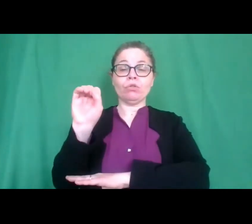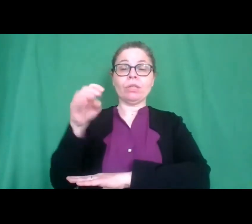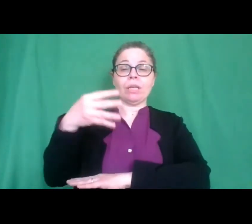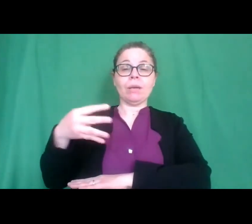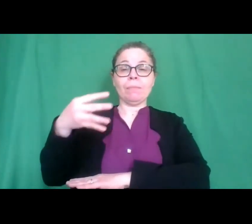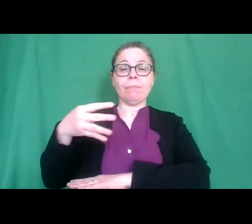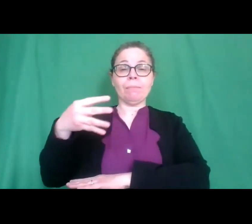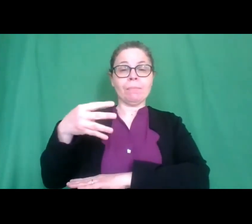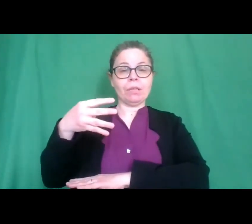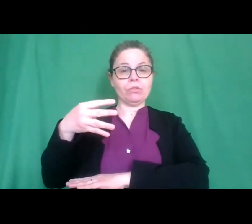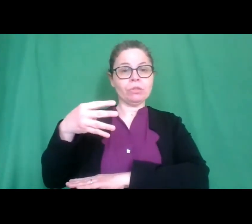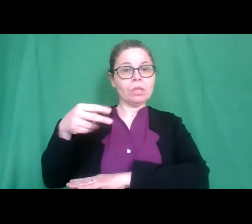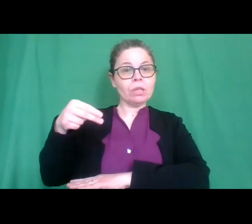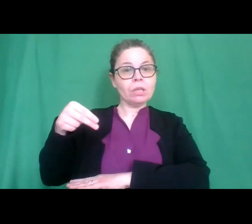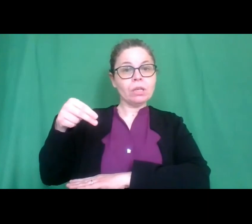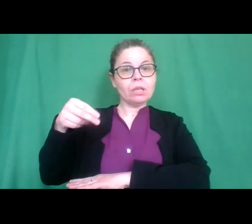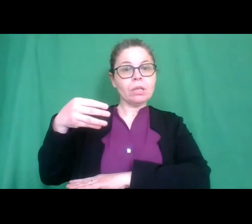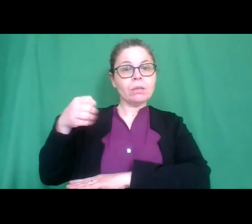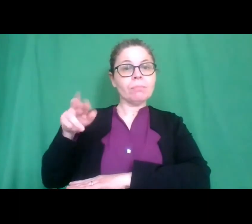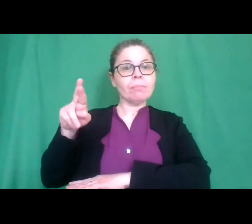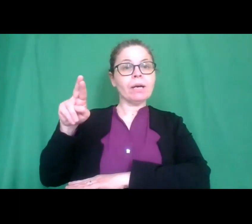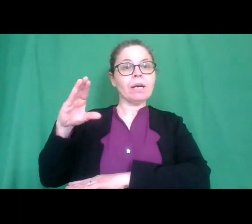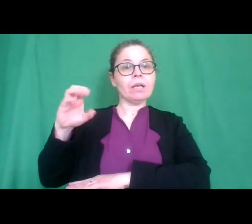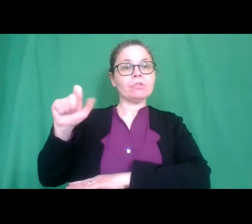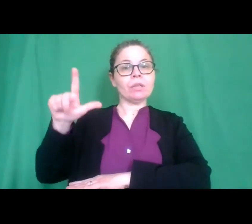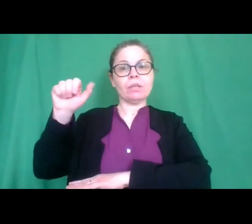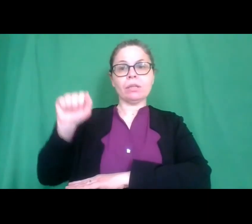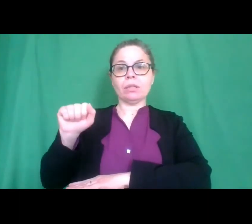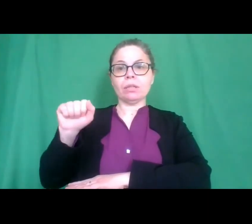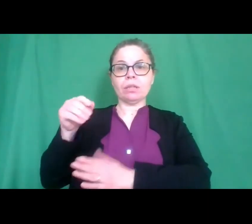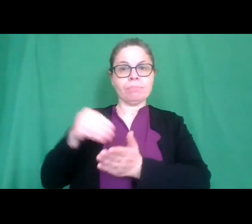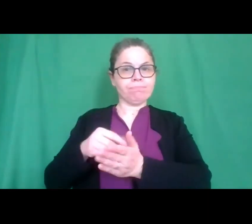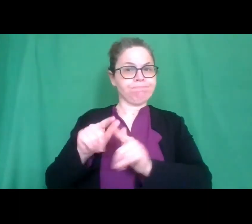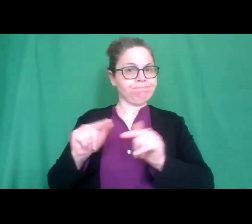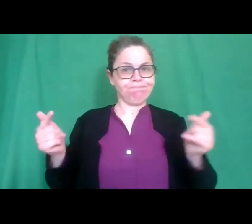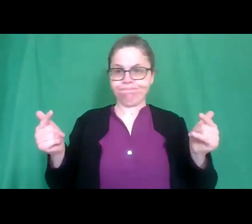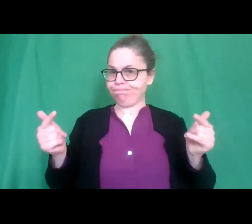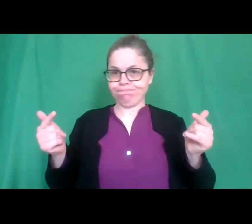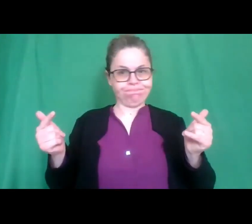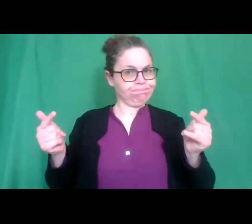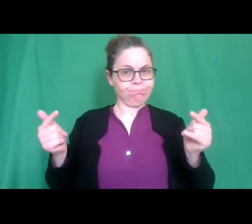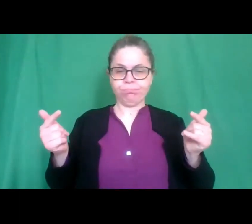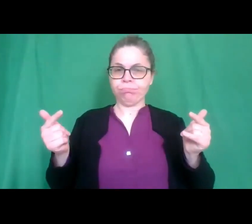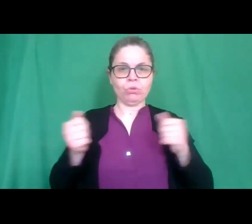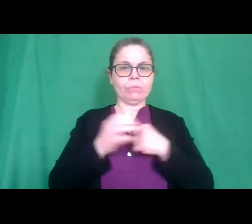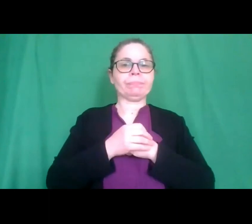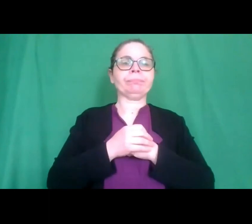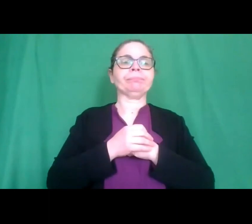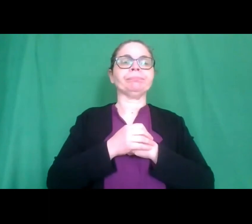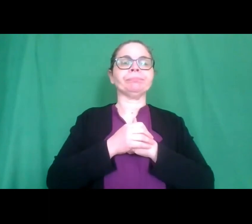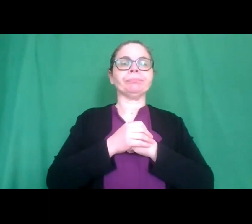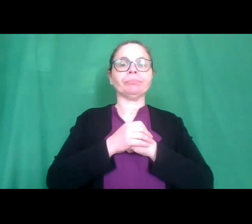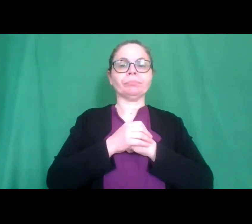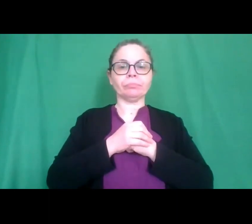Intrieri anche lei non mi aveva dato conferma della possibilità di collegarsi